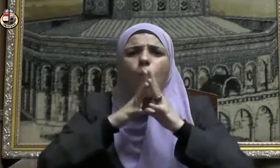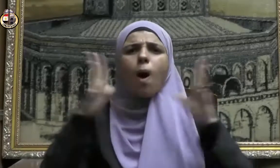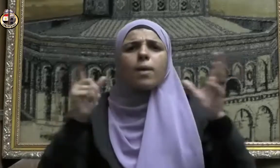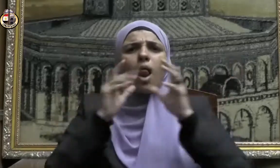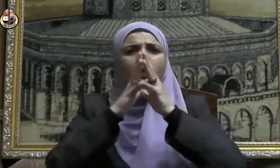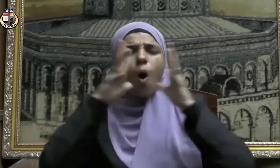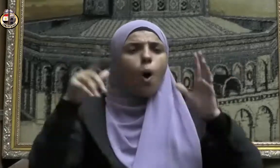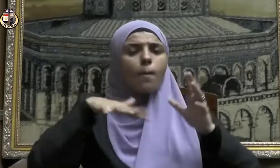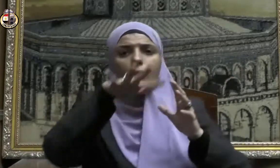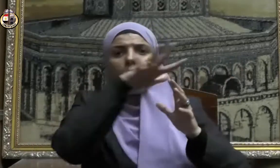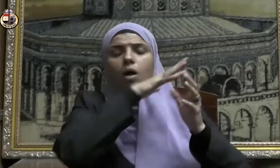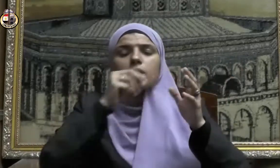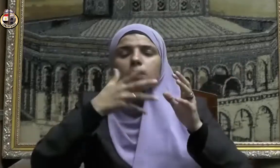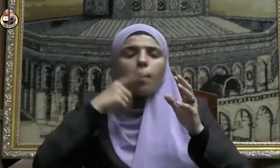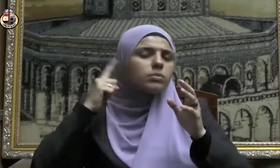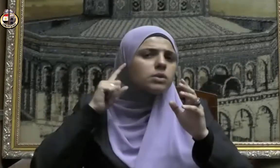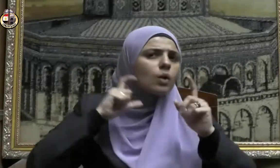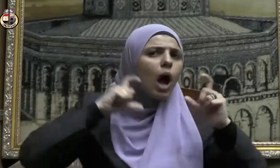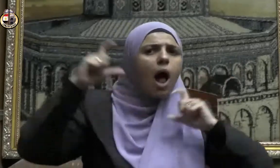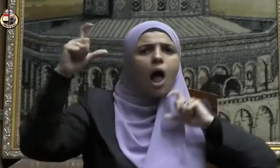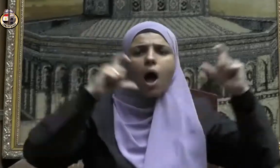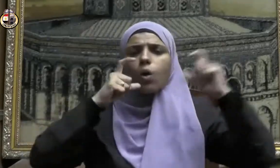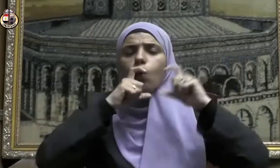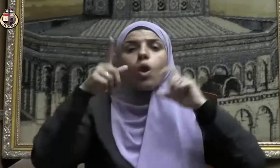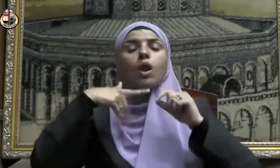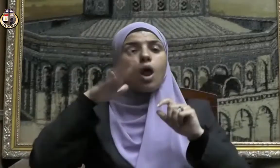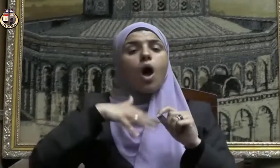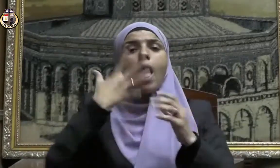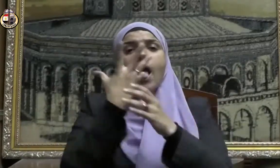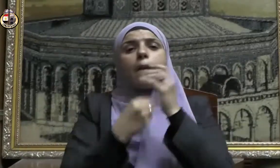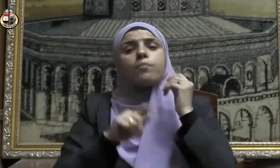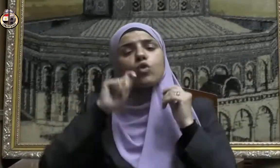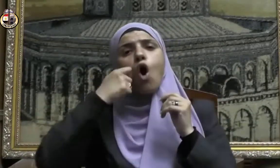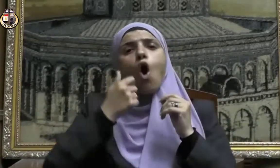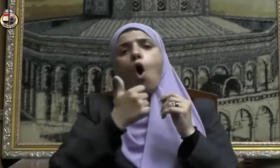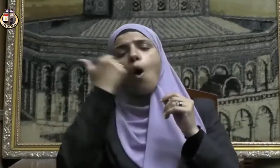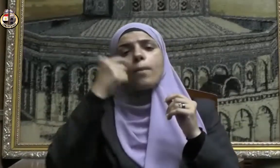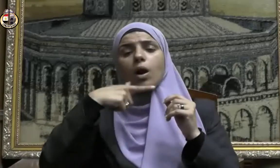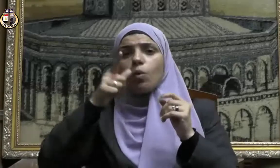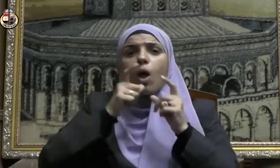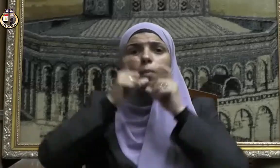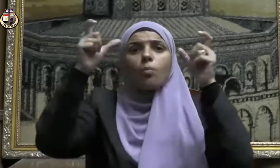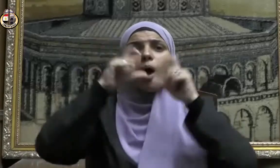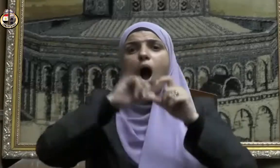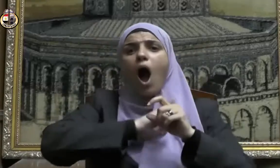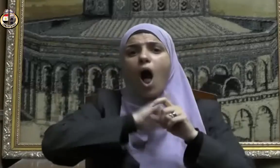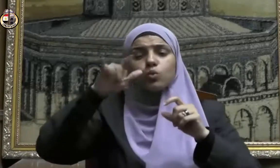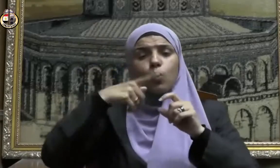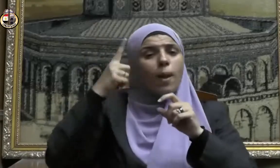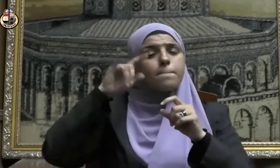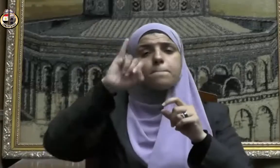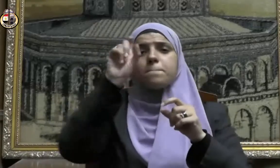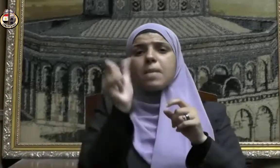بالتكبير وكان ابن عمر رضي الله عنه يكبر بمنا تلك الأيام